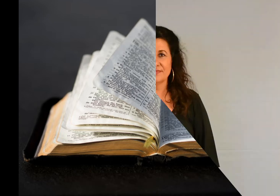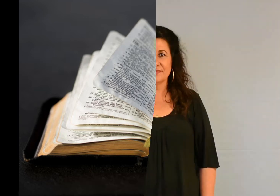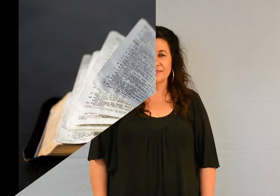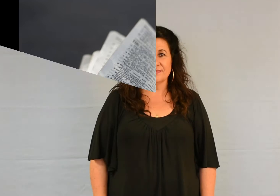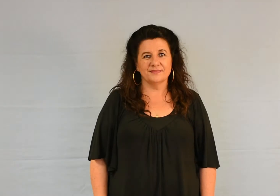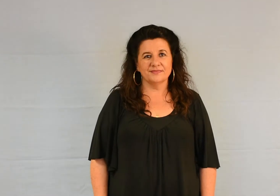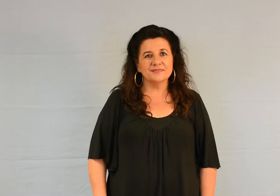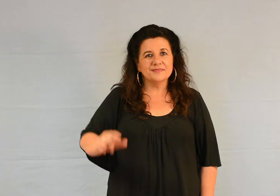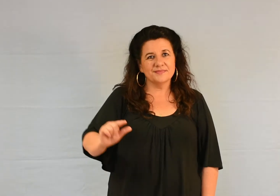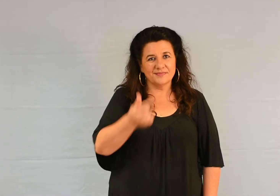Deuxième lecture